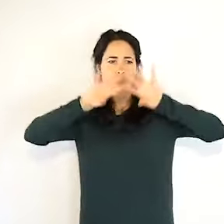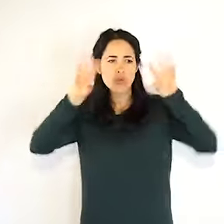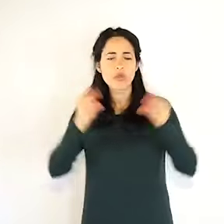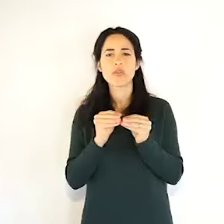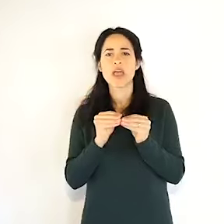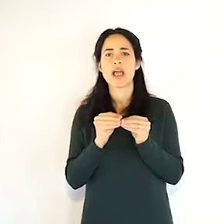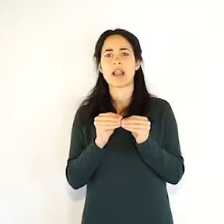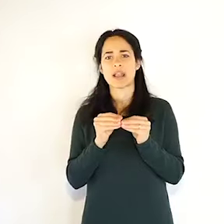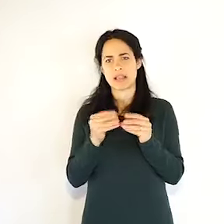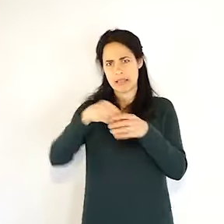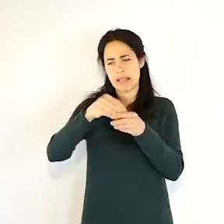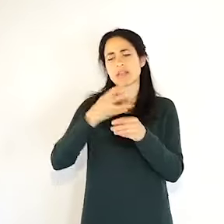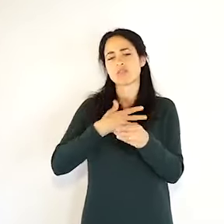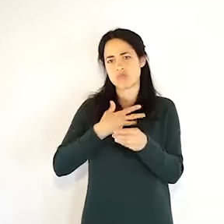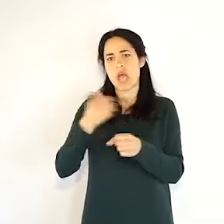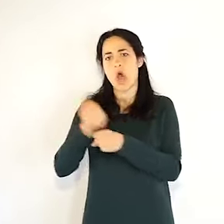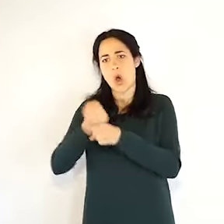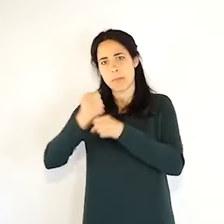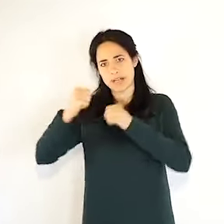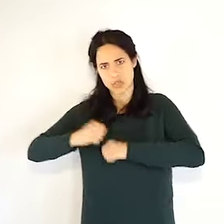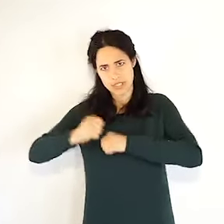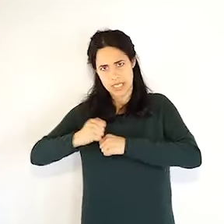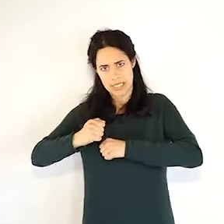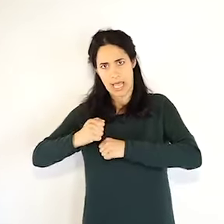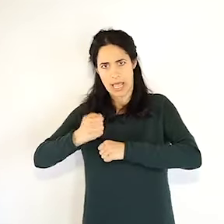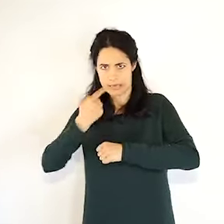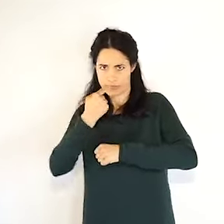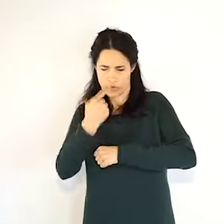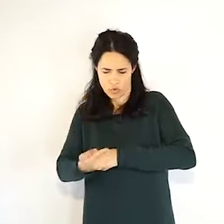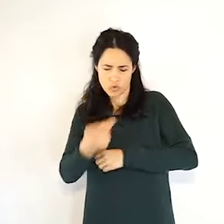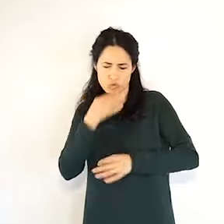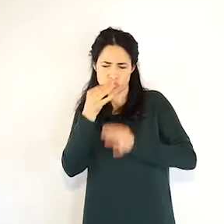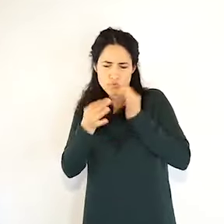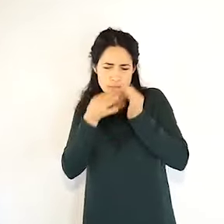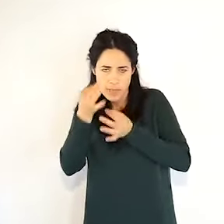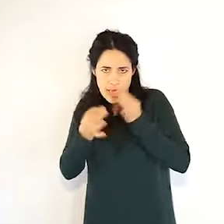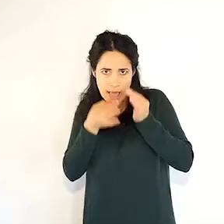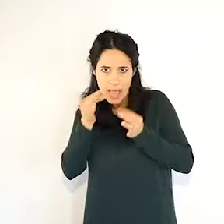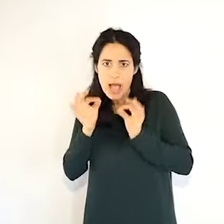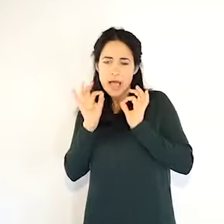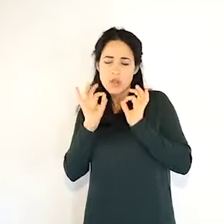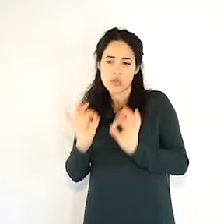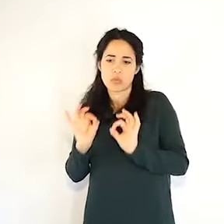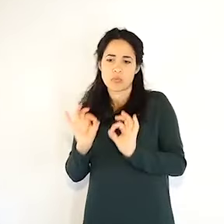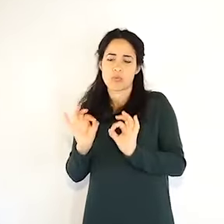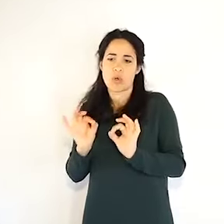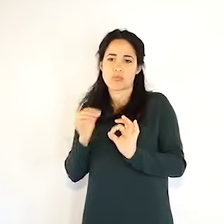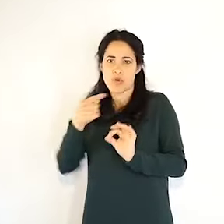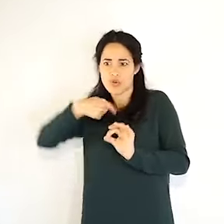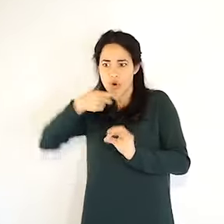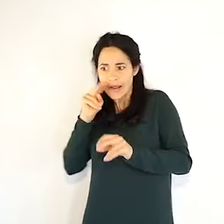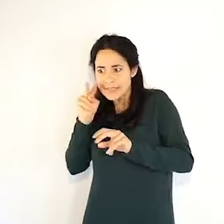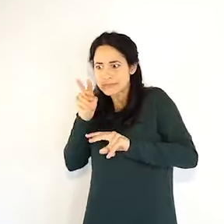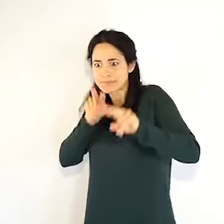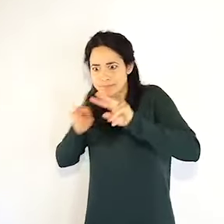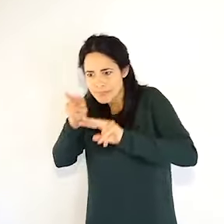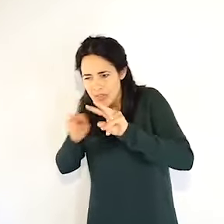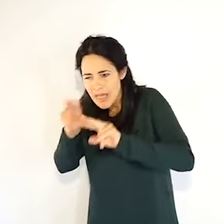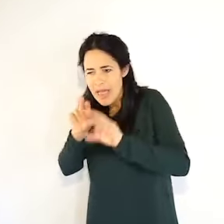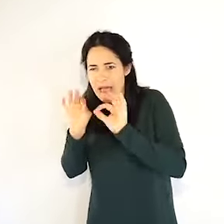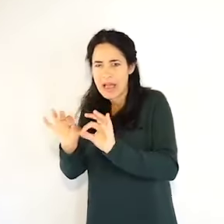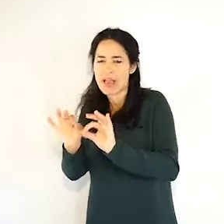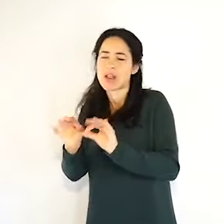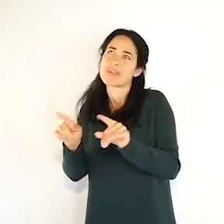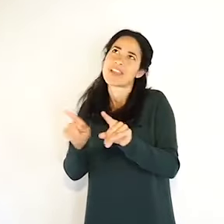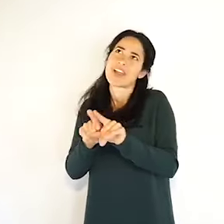i casi veri, quelli che hanno bisogno di ospedale, questi sono ovviamente tutti casi positivi con tampone,